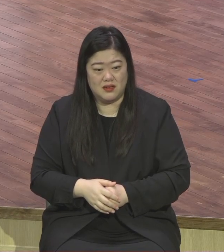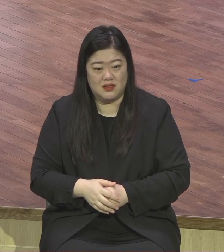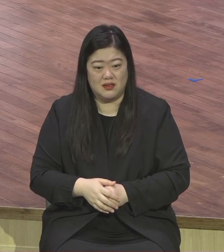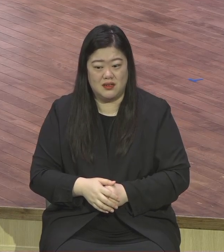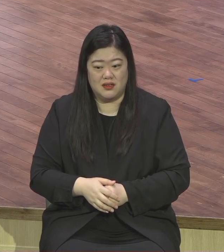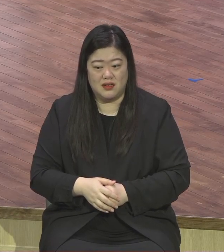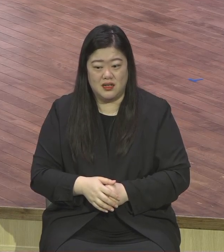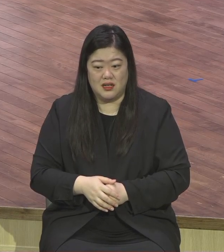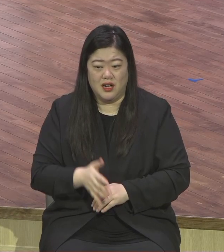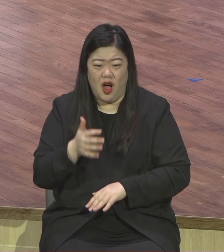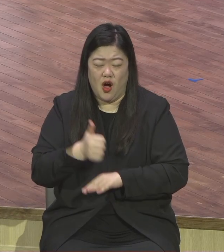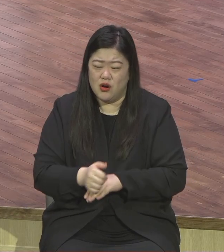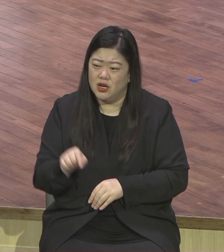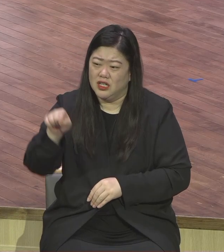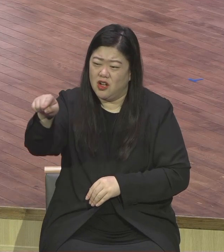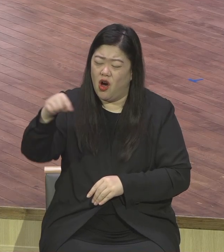죽게서 비웃으시려다.